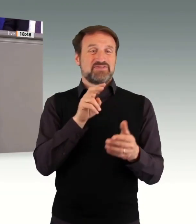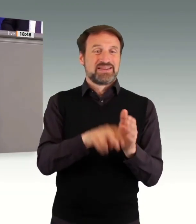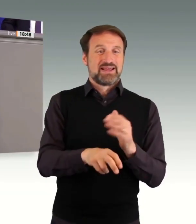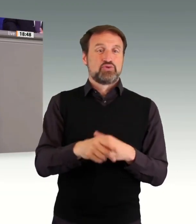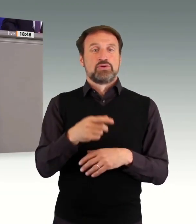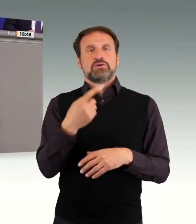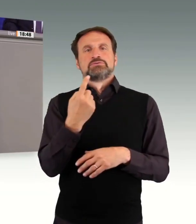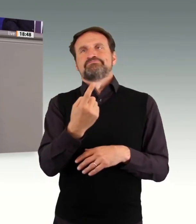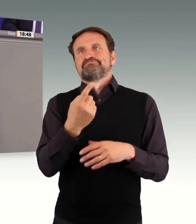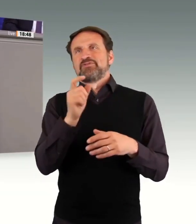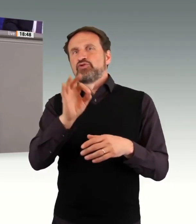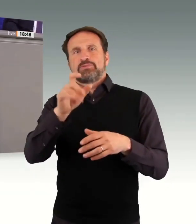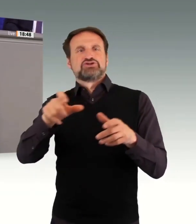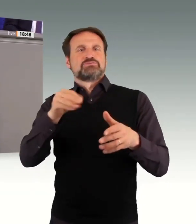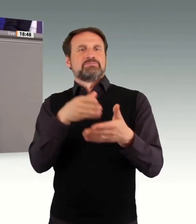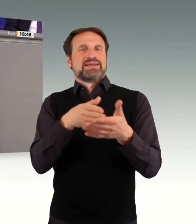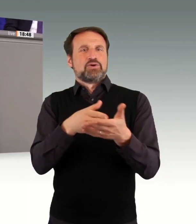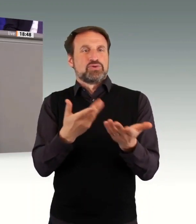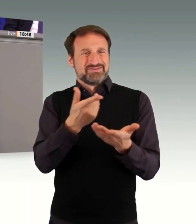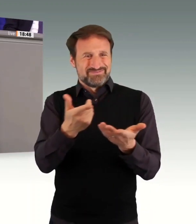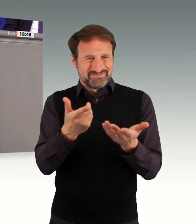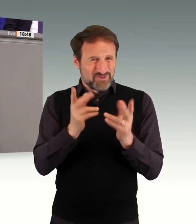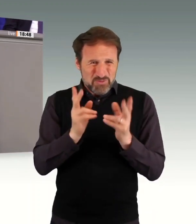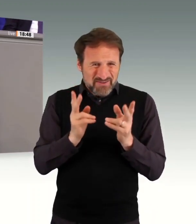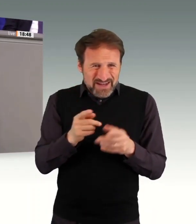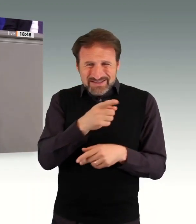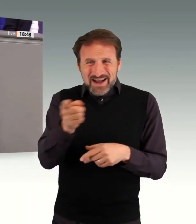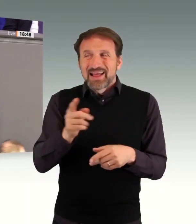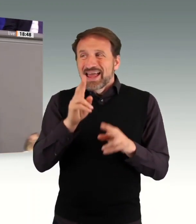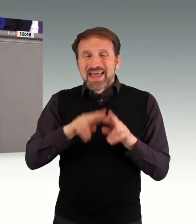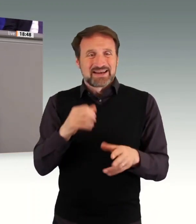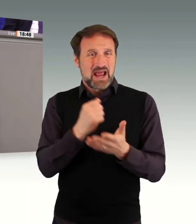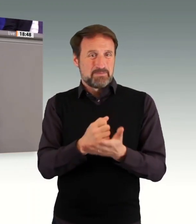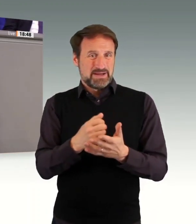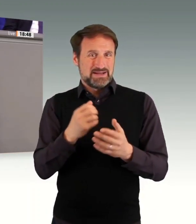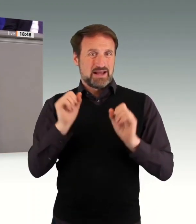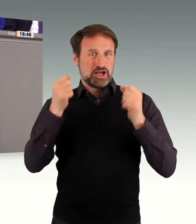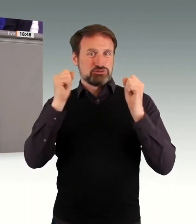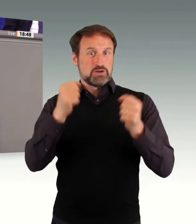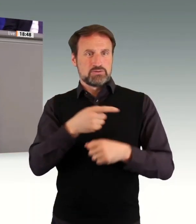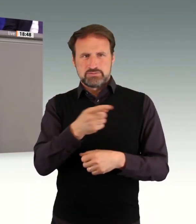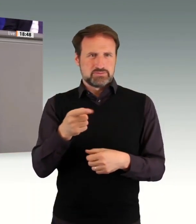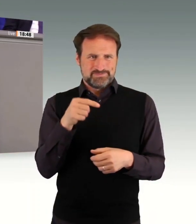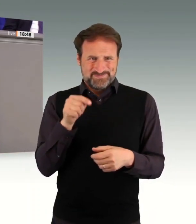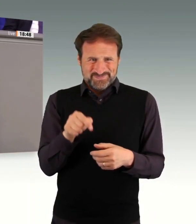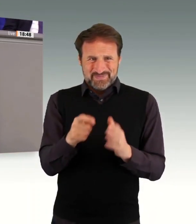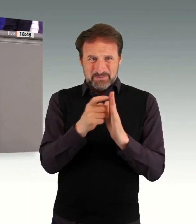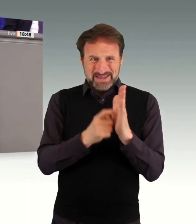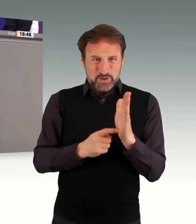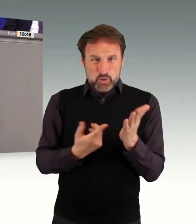einzubringen. Wie gravierend das sein kann, sehen wir gerade im aktuellen Drama um die vom